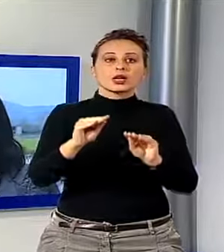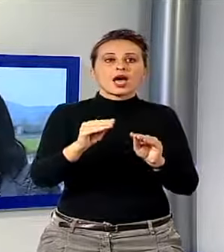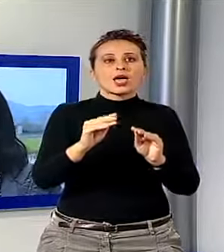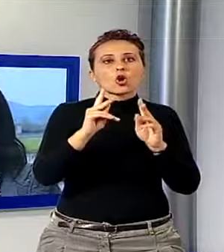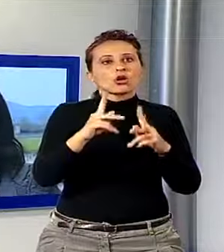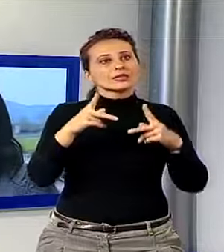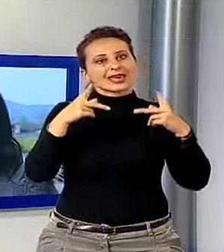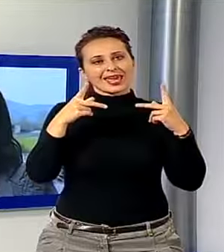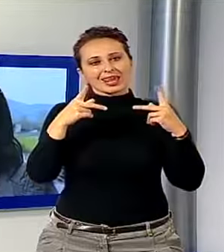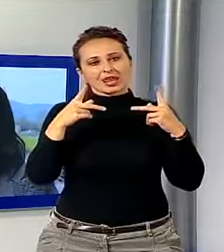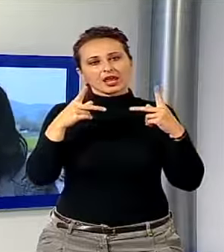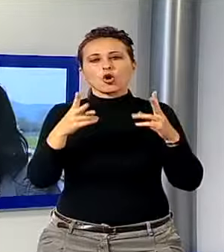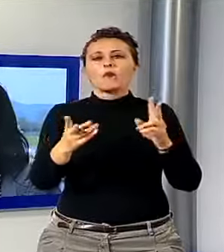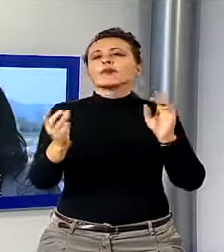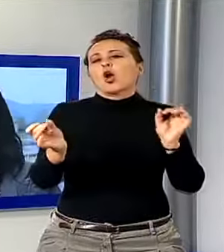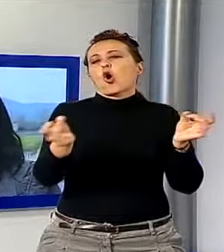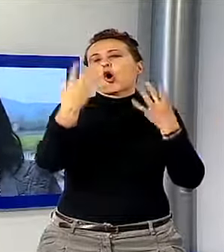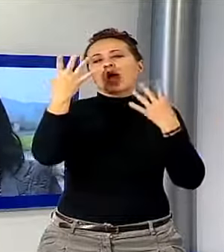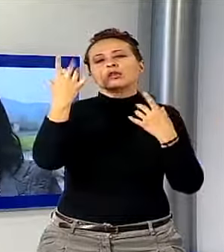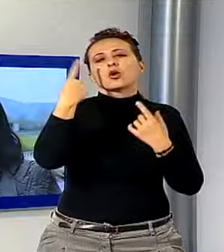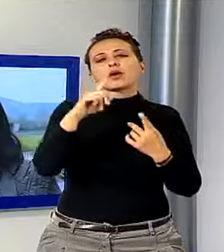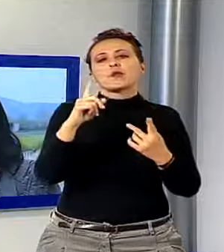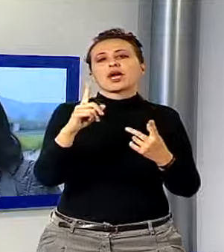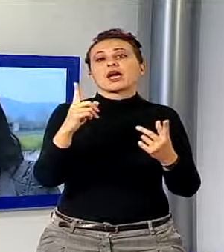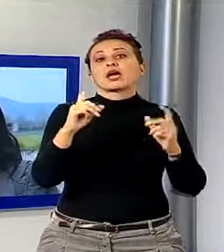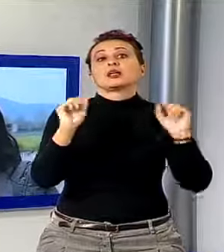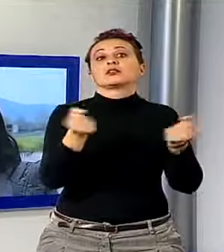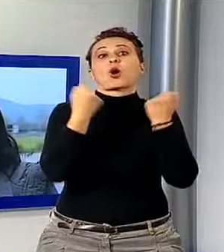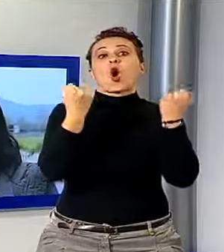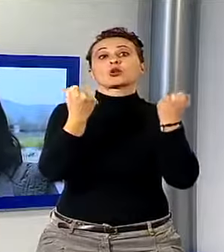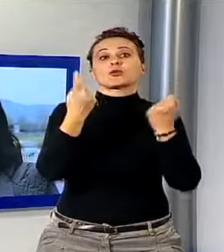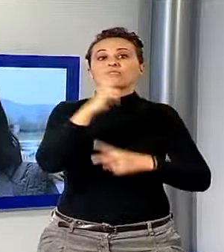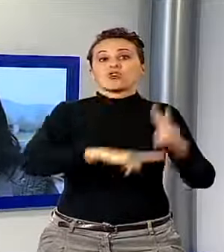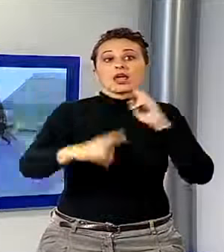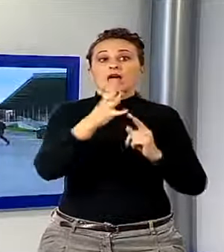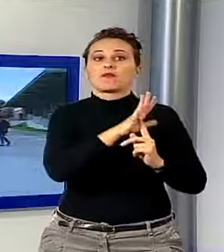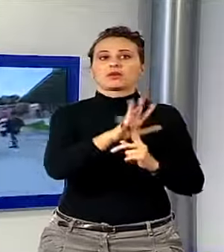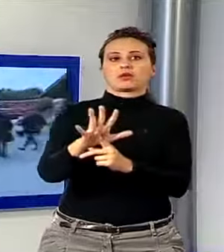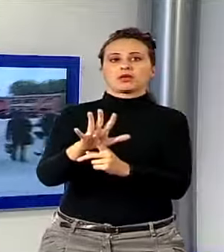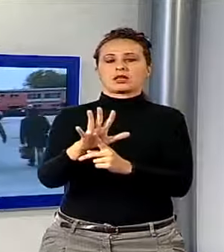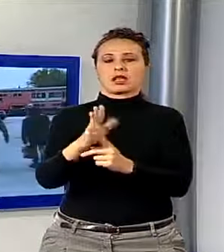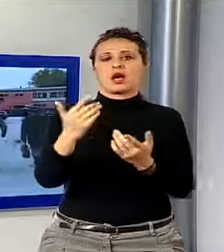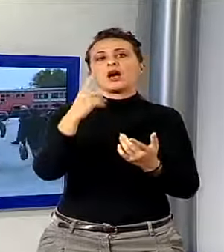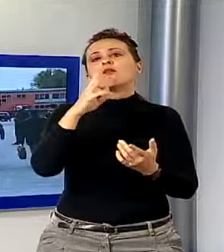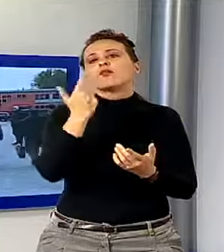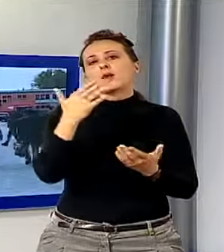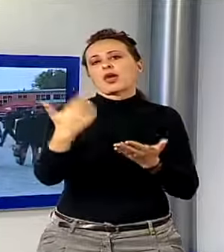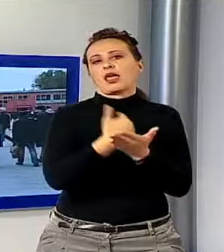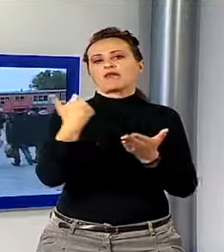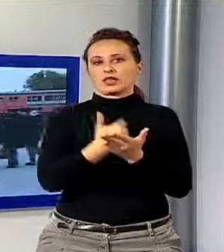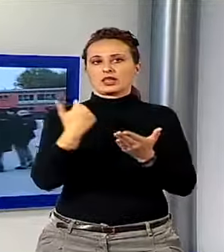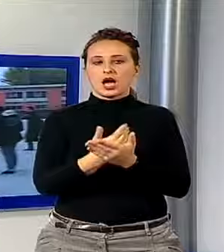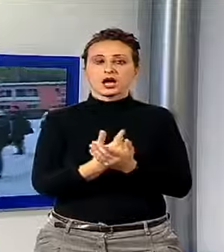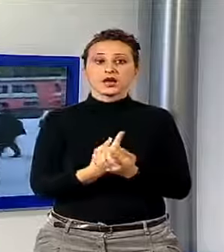non diventasse l'occasione per speculazioni e per la ricerca di visibilità e propaganda. E adesso sentiamo che cosa ha